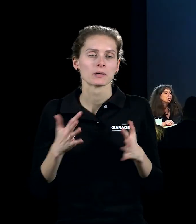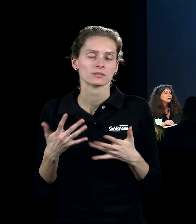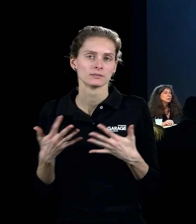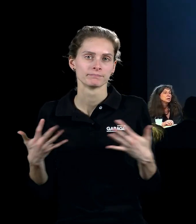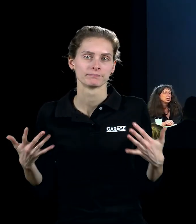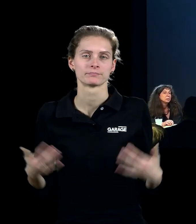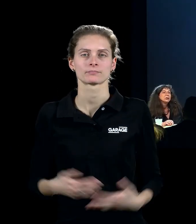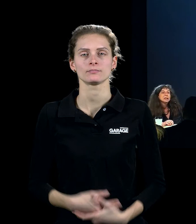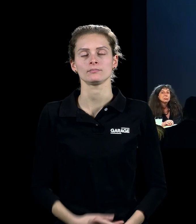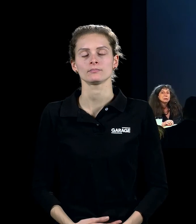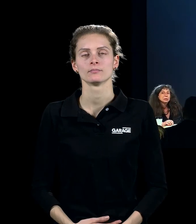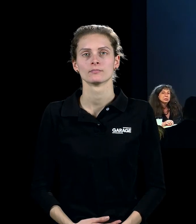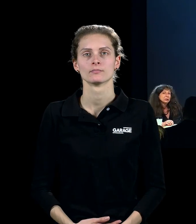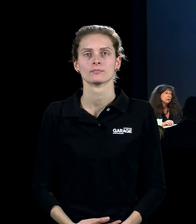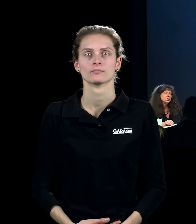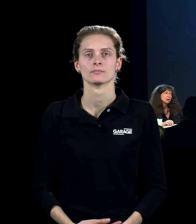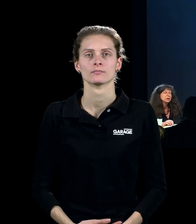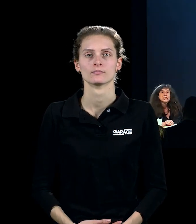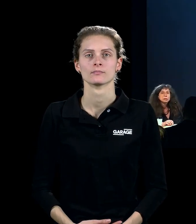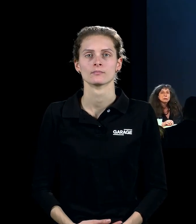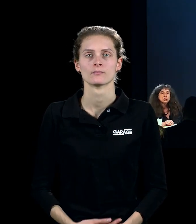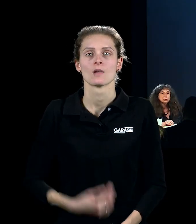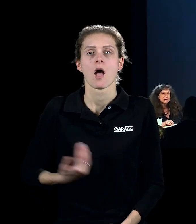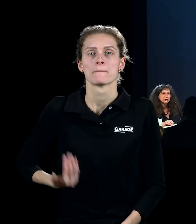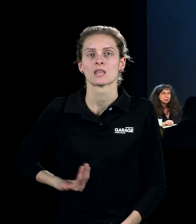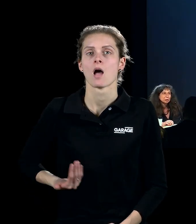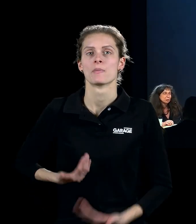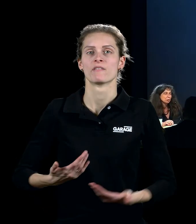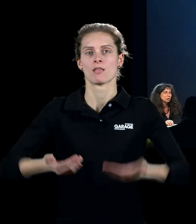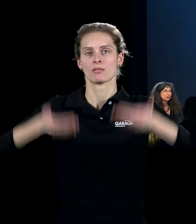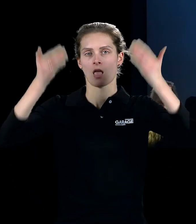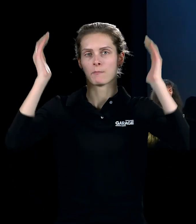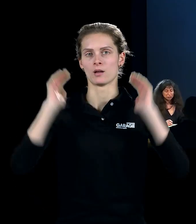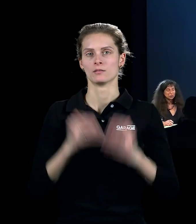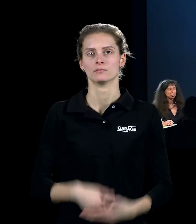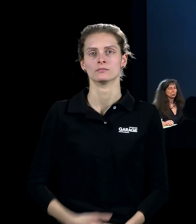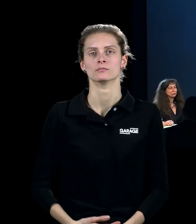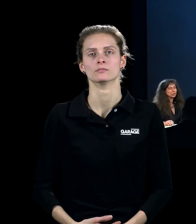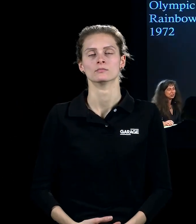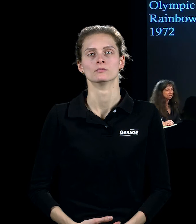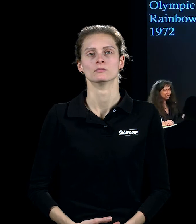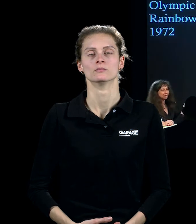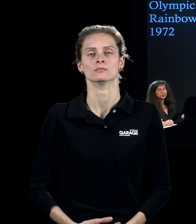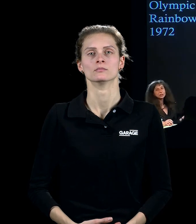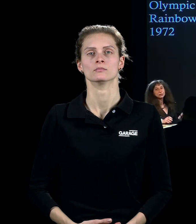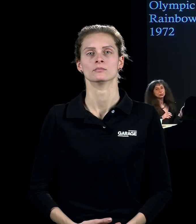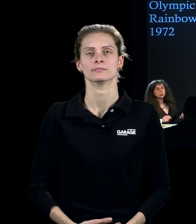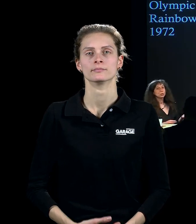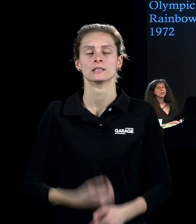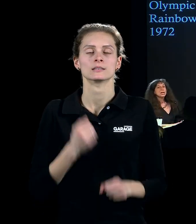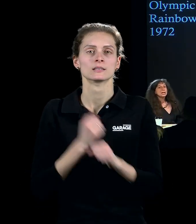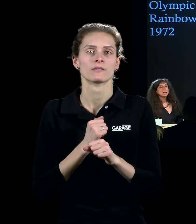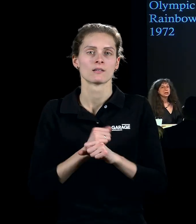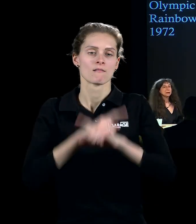Вот это вот обитаемого неба, небо, которое может быть, в котором могут создаваться картины и